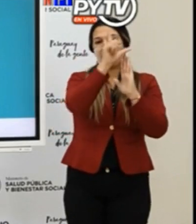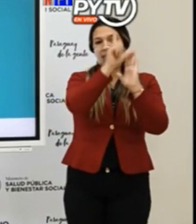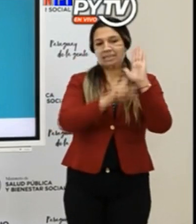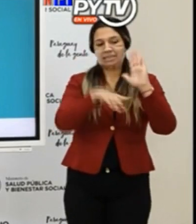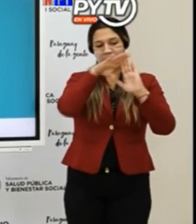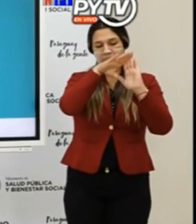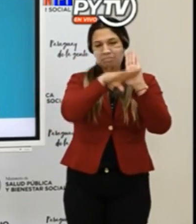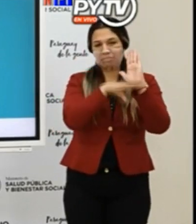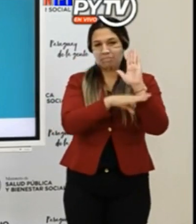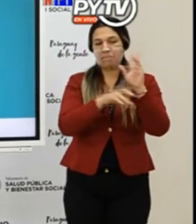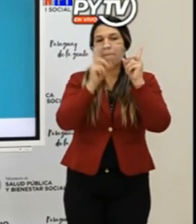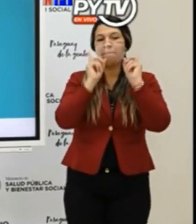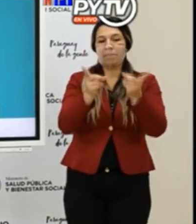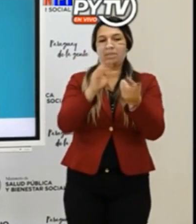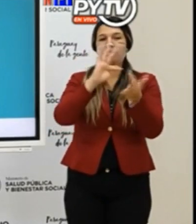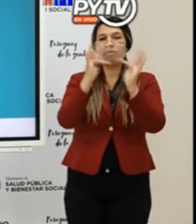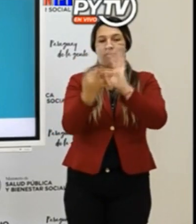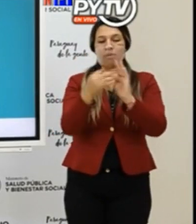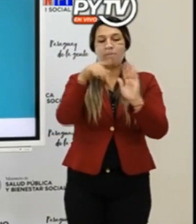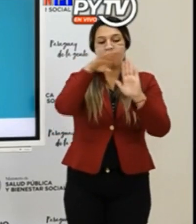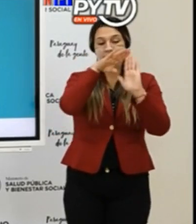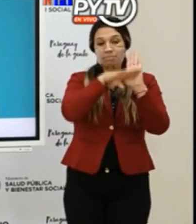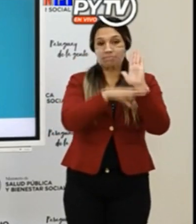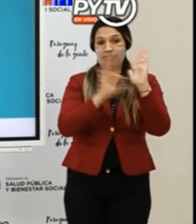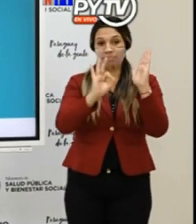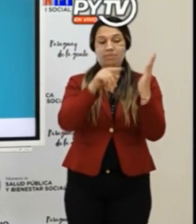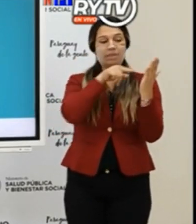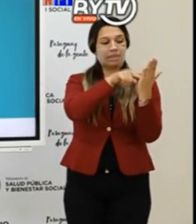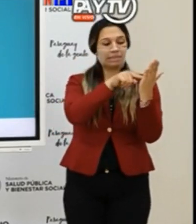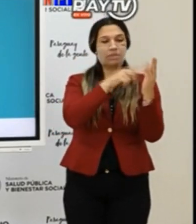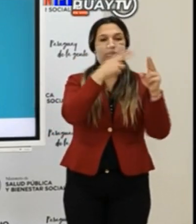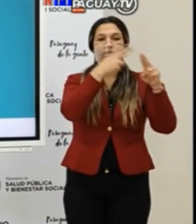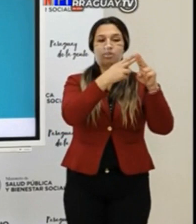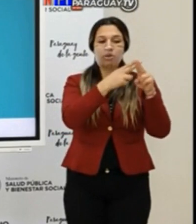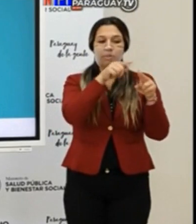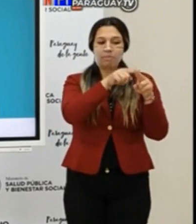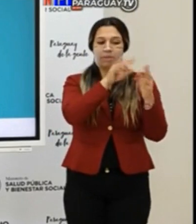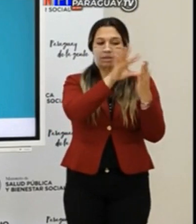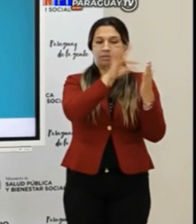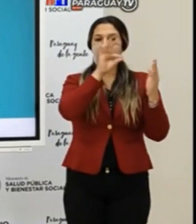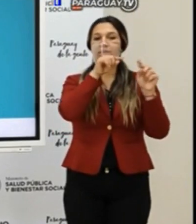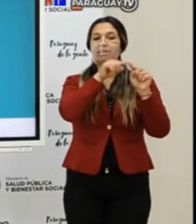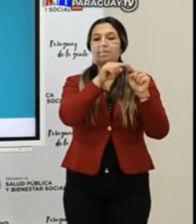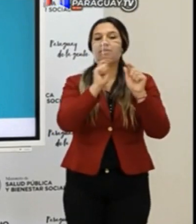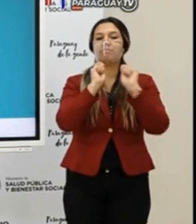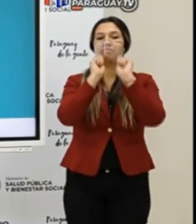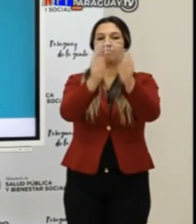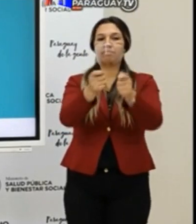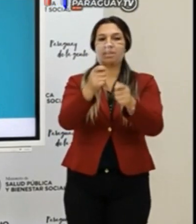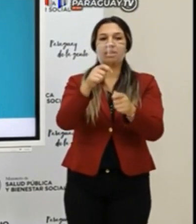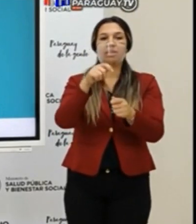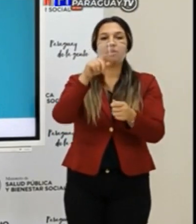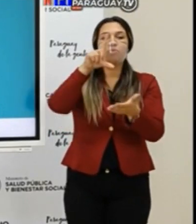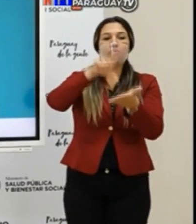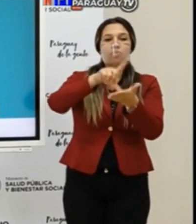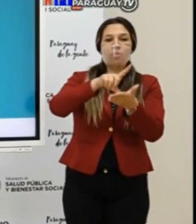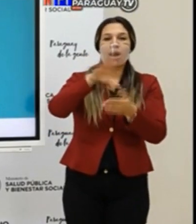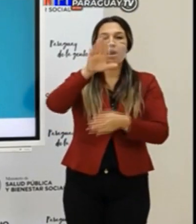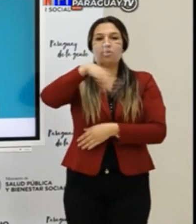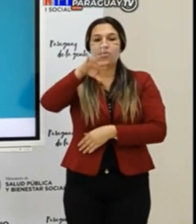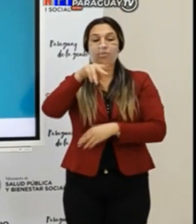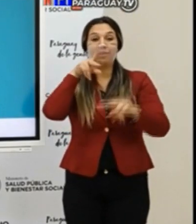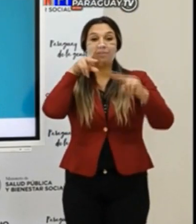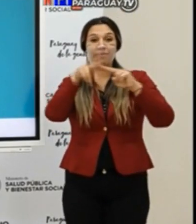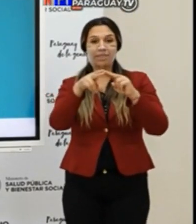del mismo sistema a un agendamiento. Este agendamiento estará supeditado a este registro de